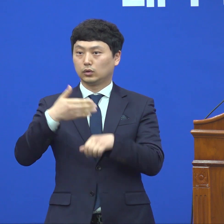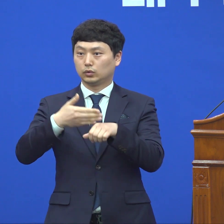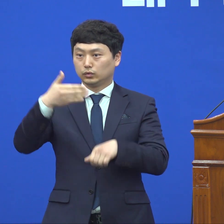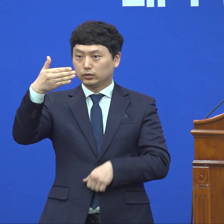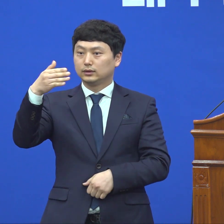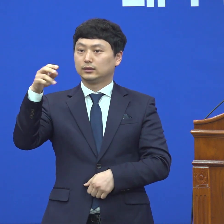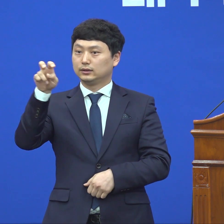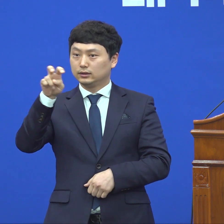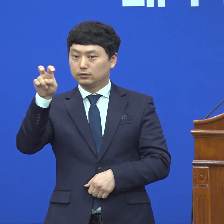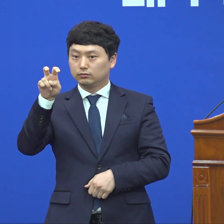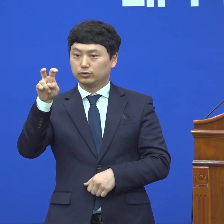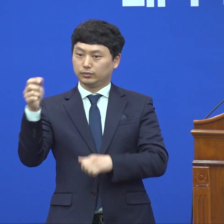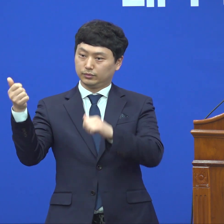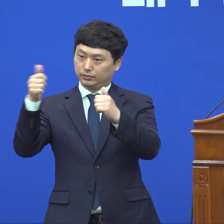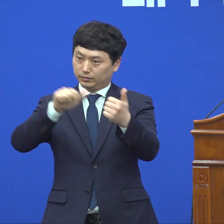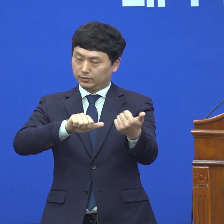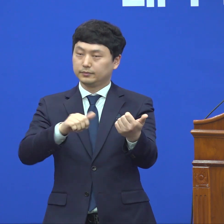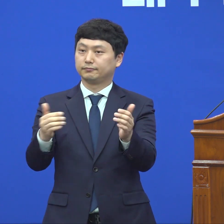9분에 전화하셨습니다.